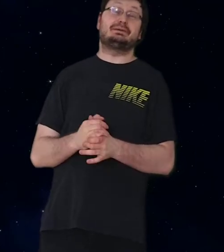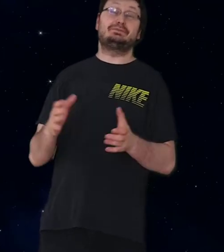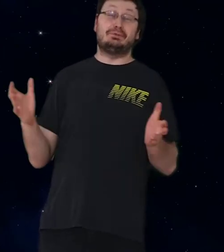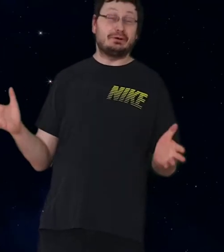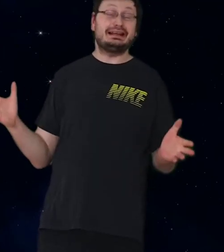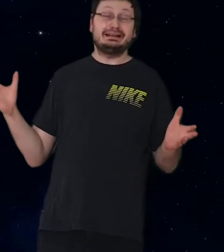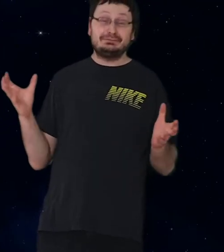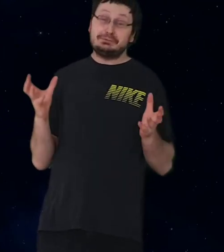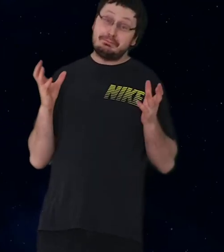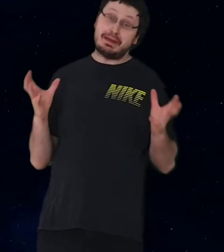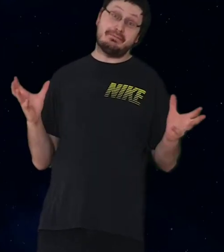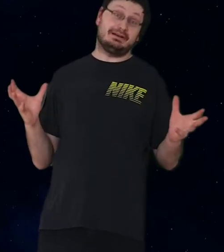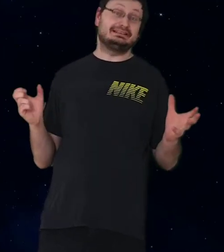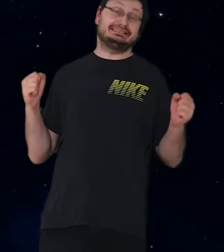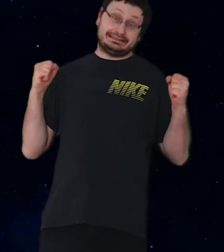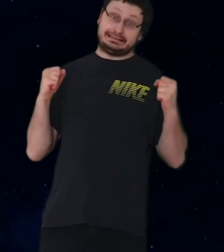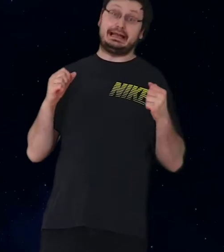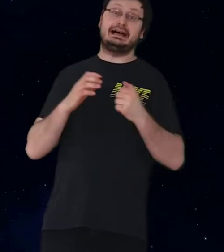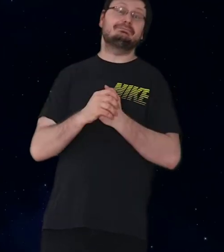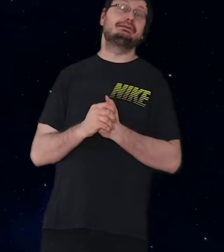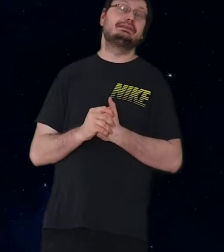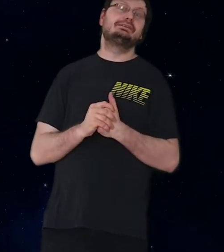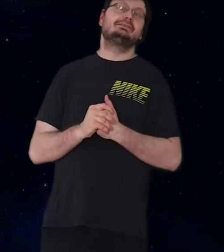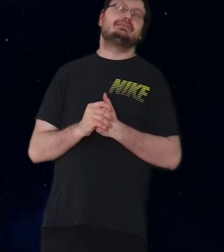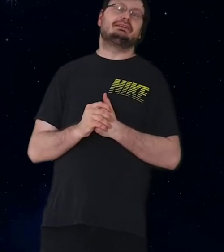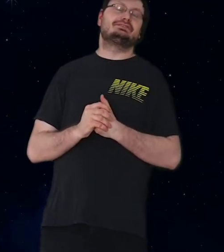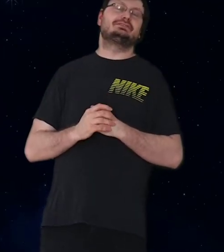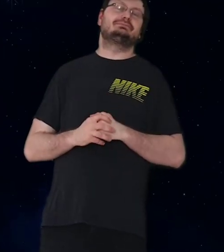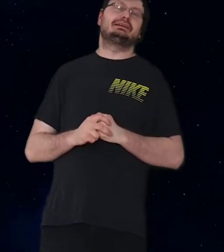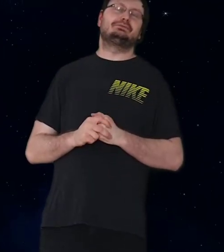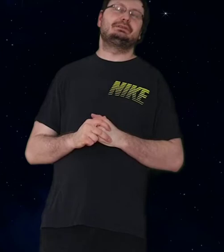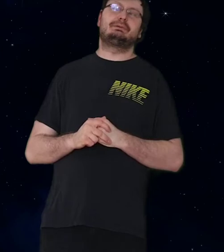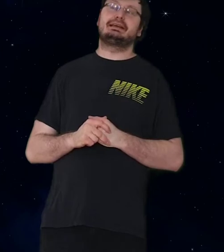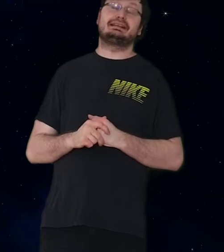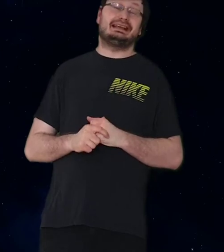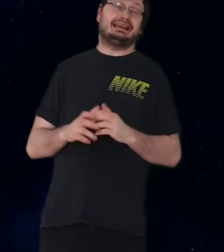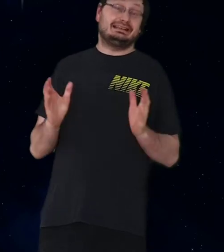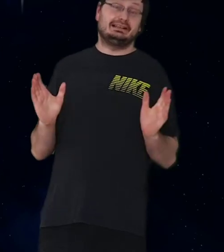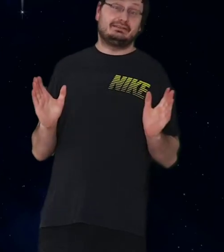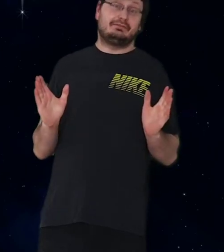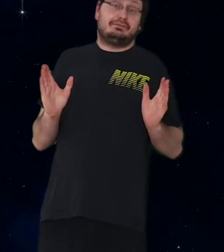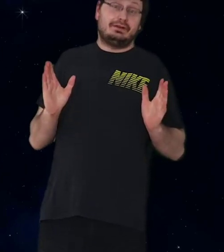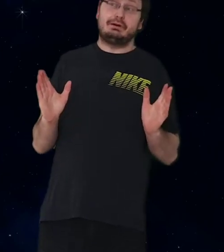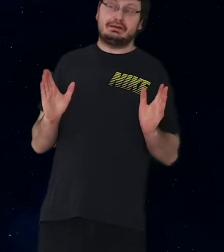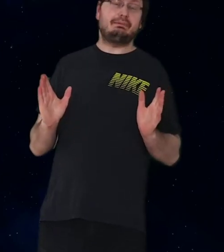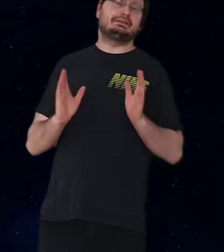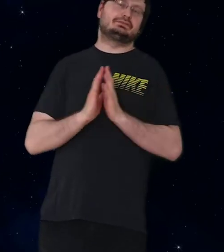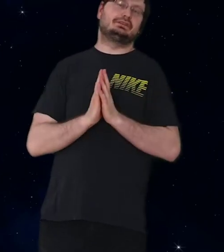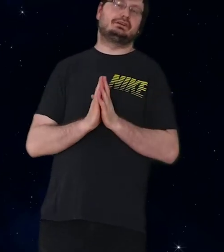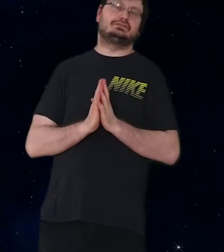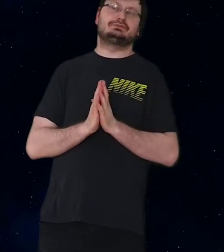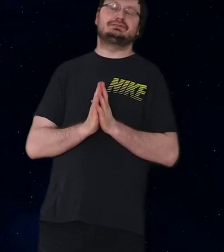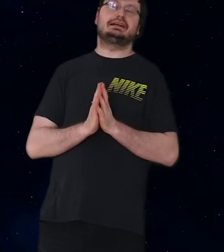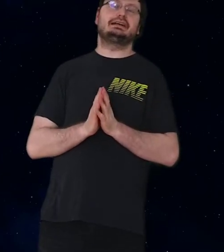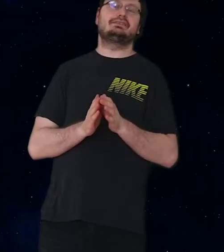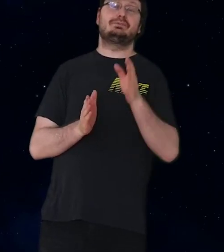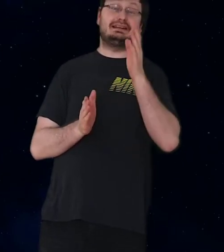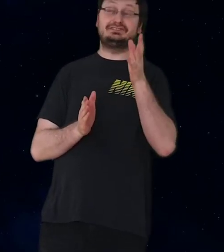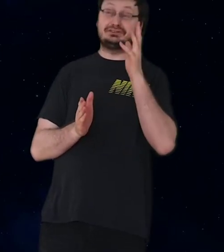da habe ich nur den iPhone, BAM, weil ich knallhart bin, wenn es um, äh, Feedback geht, dann ja immer gebannt, ne, also von daher überlasse ich